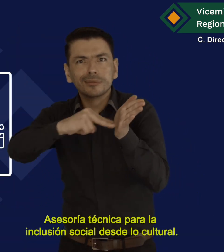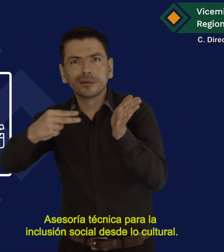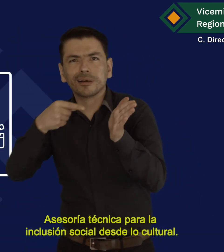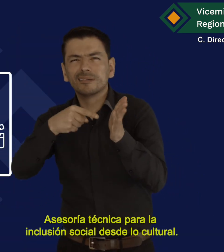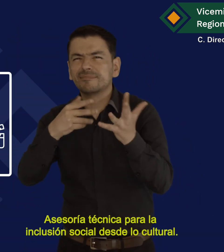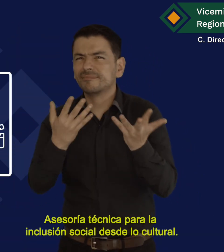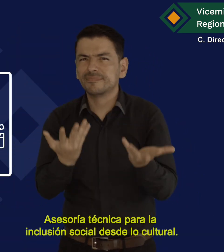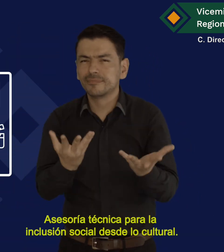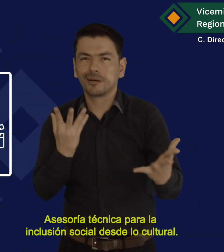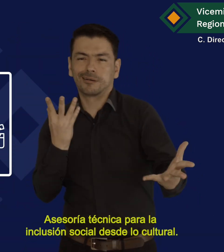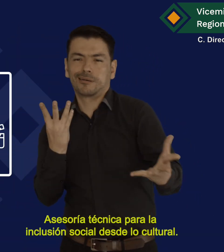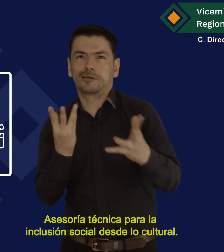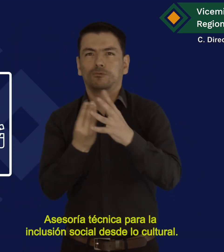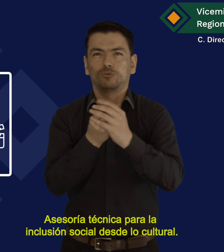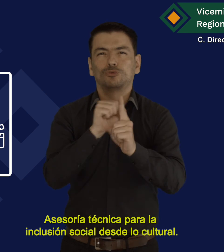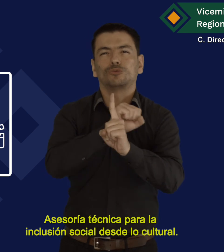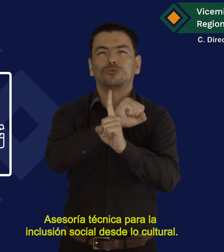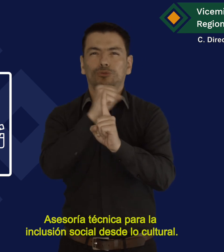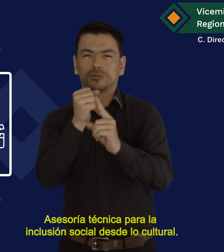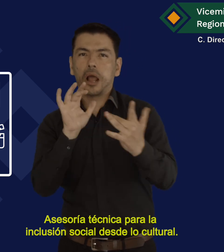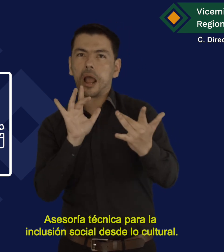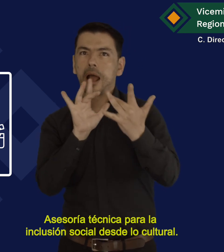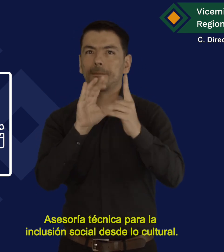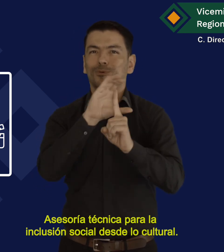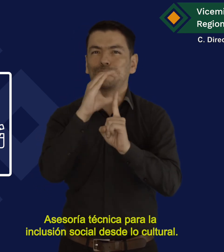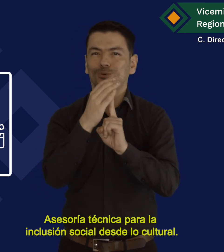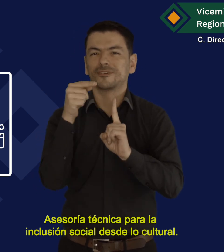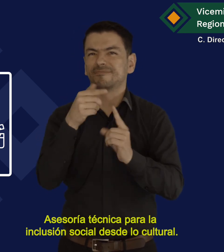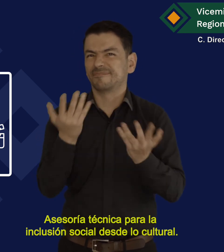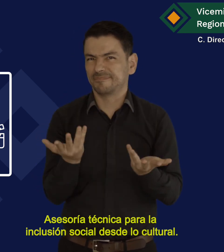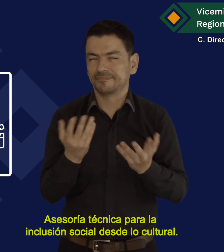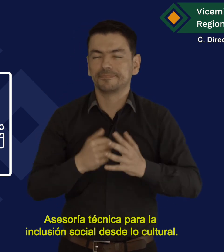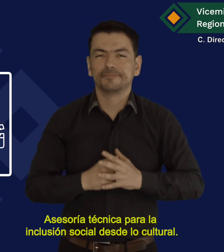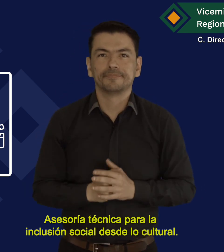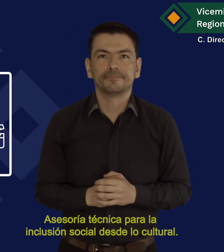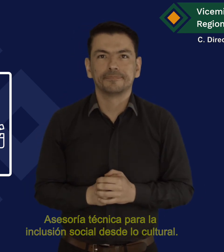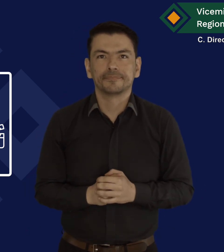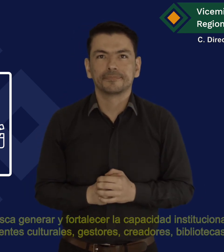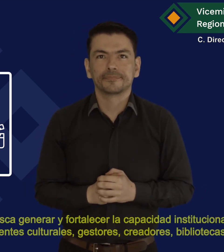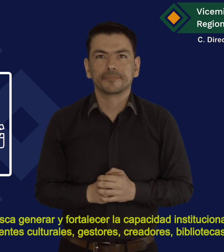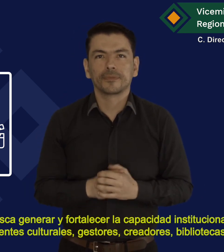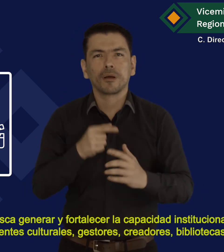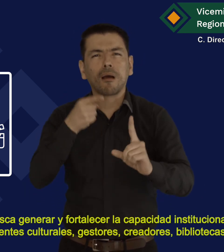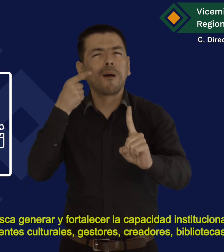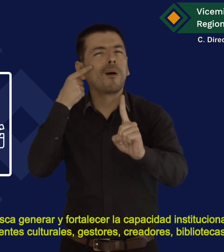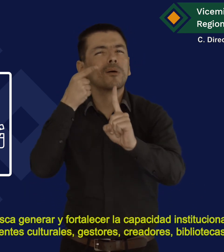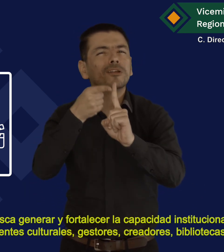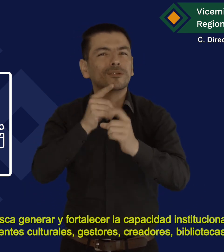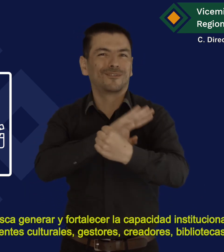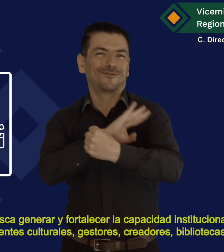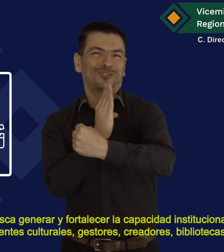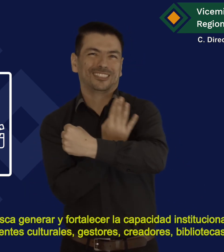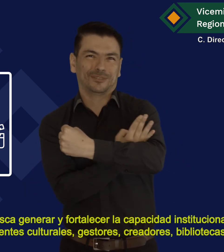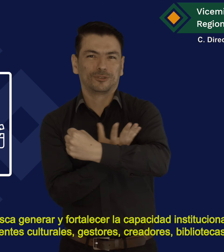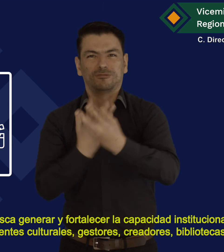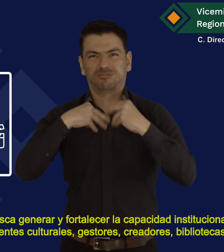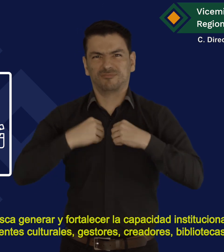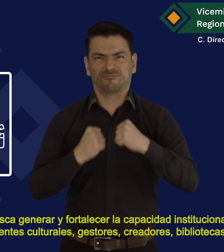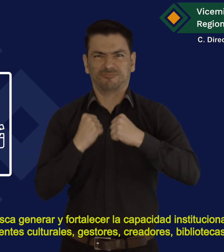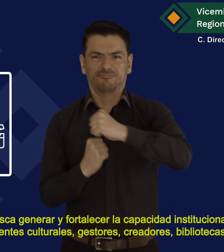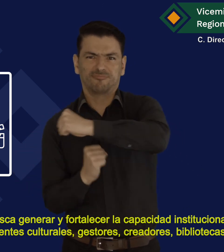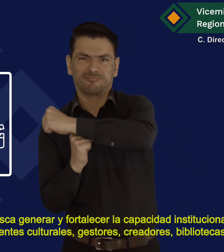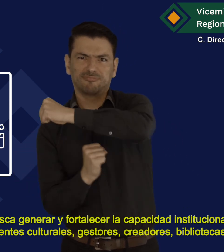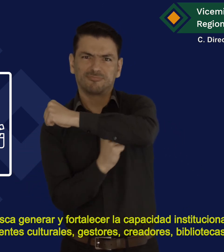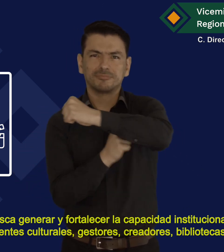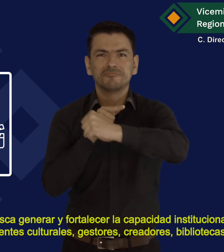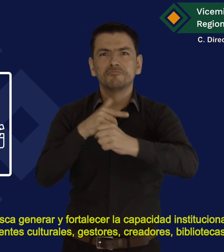Asesoría técnica para la inclusión social desde lo cultural Se busca generar y fortalecer la capacidad